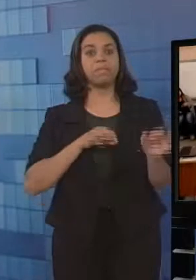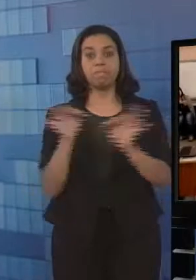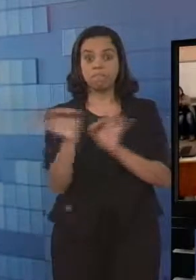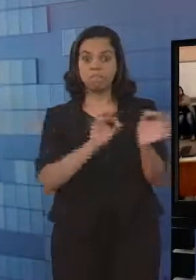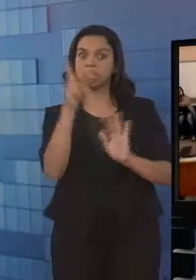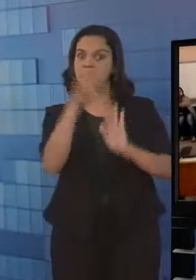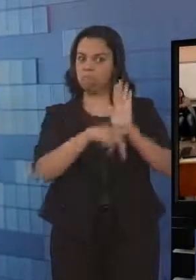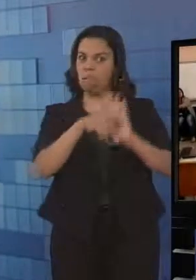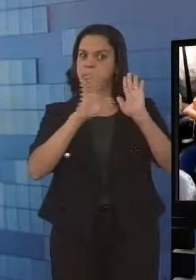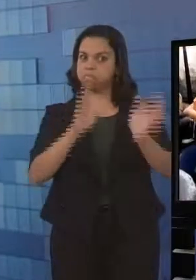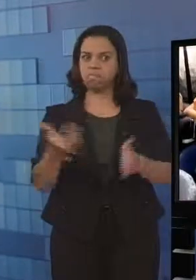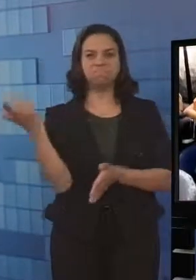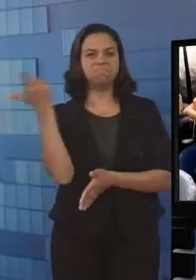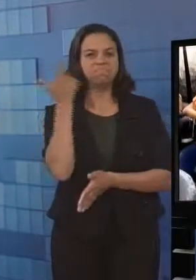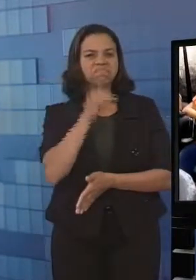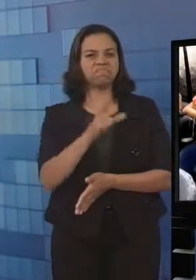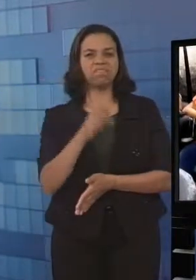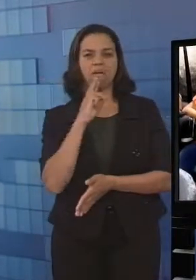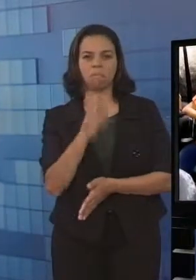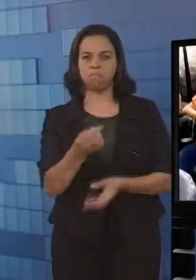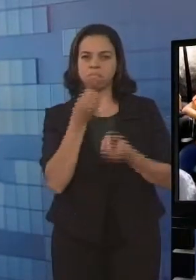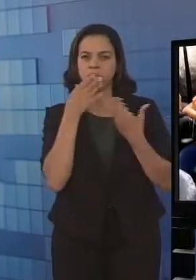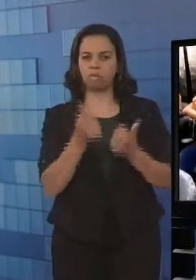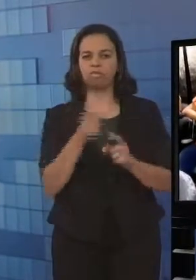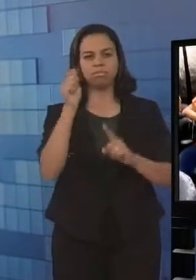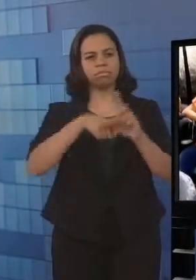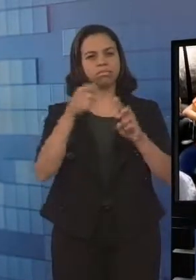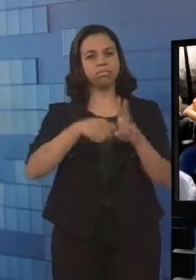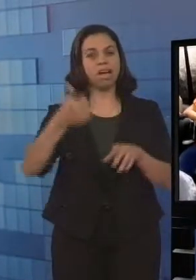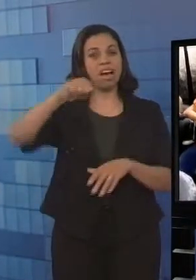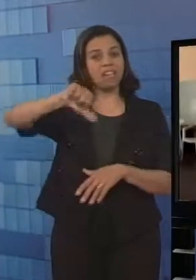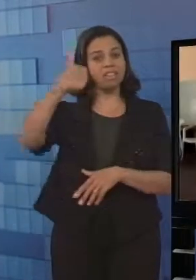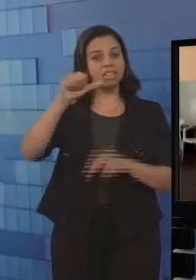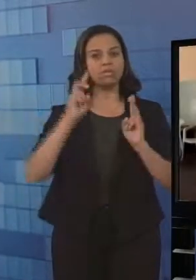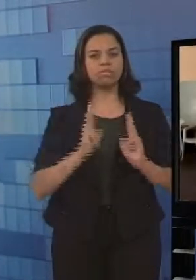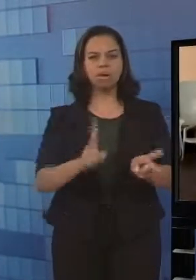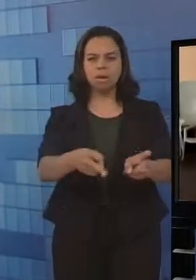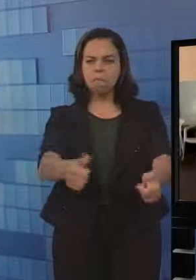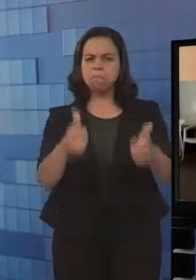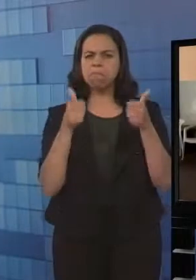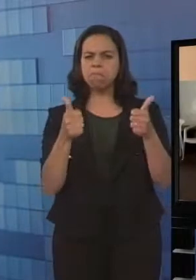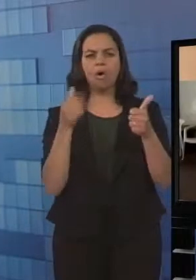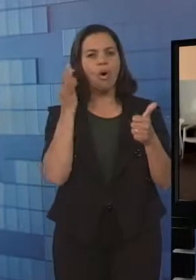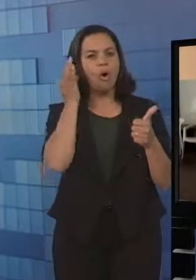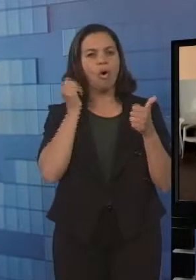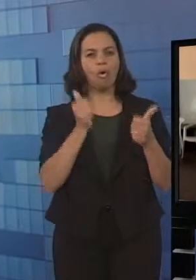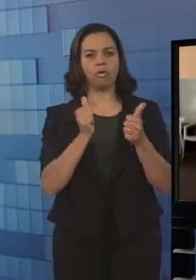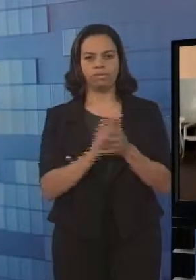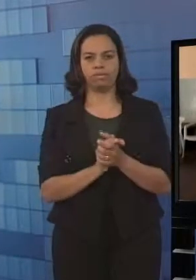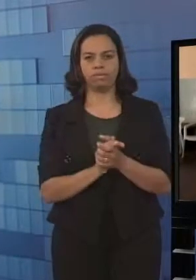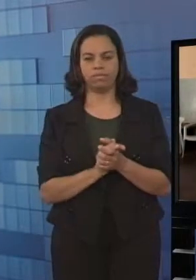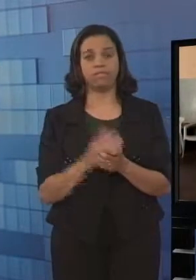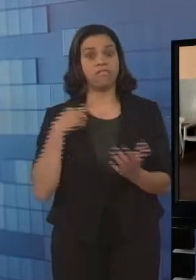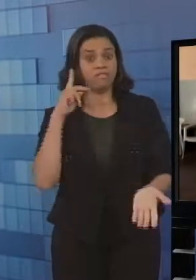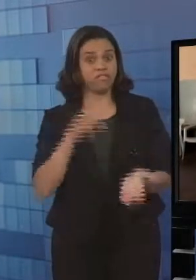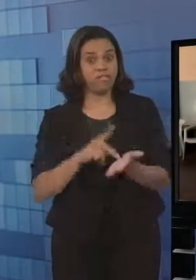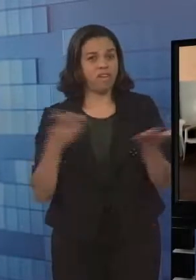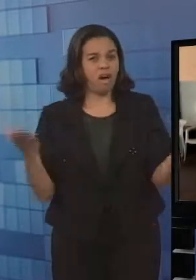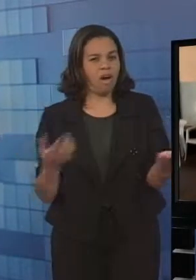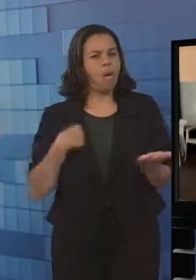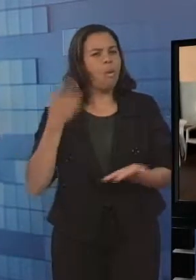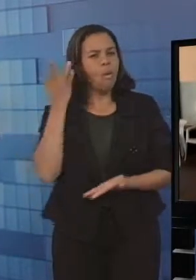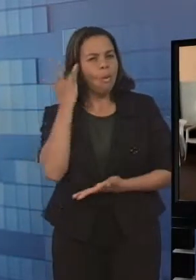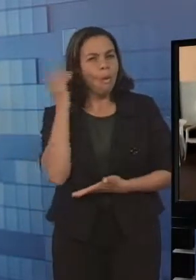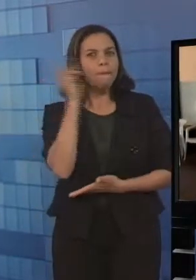frutos. Na avaliação que é feita todo mês, o resultado é positivo. Conseguimos encantar o professor. Hoje eu acho que o professor está